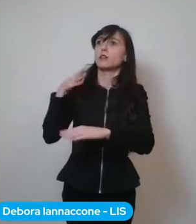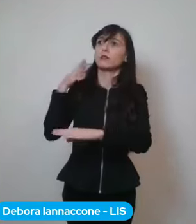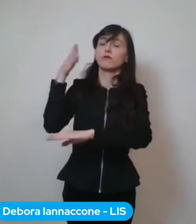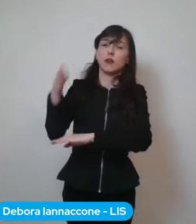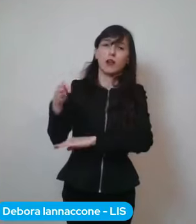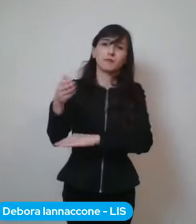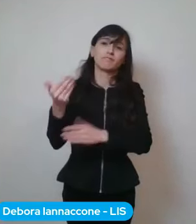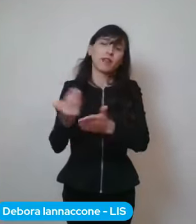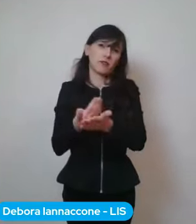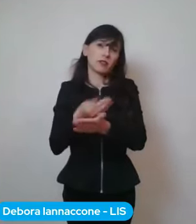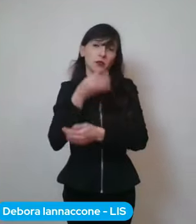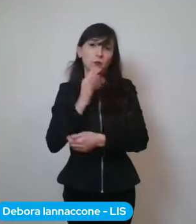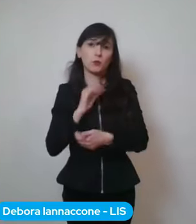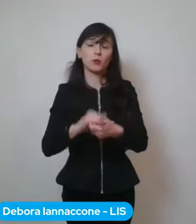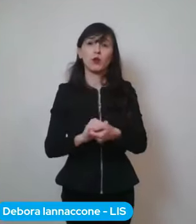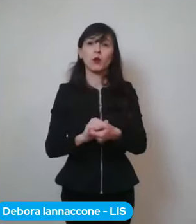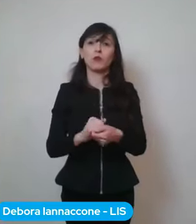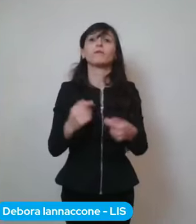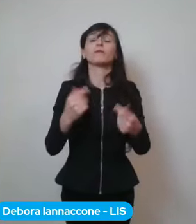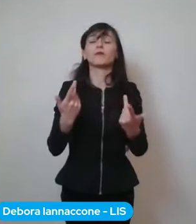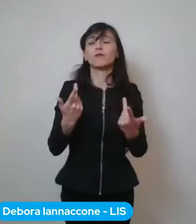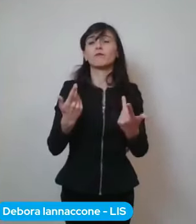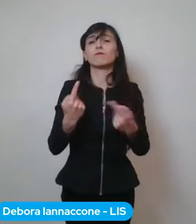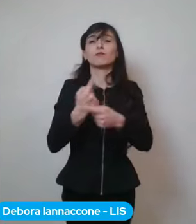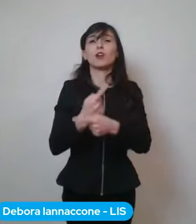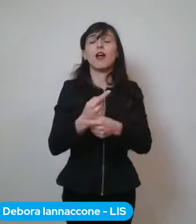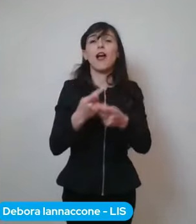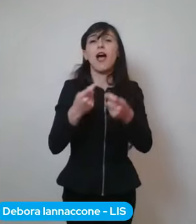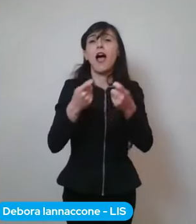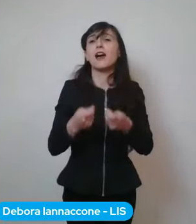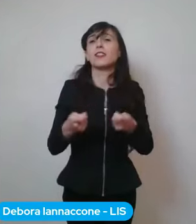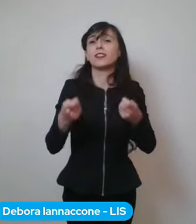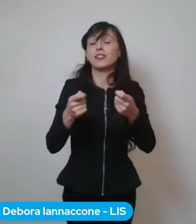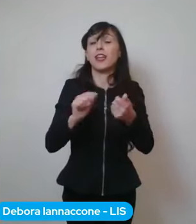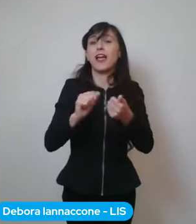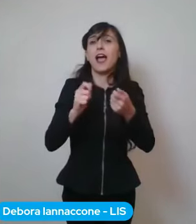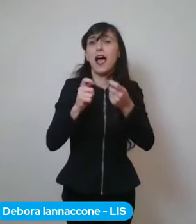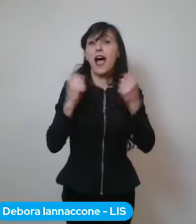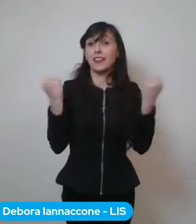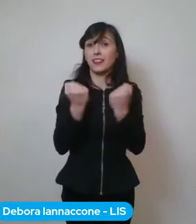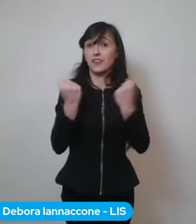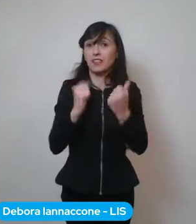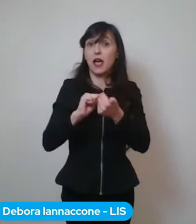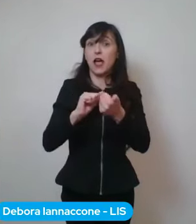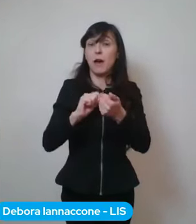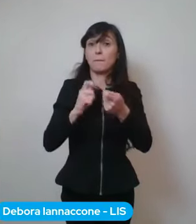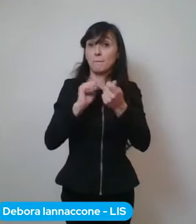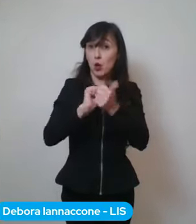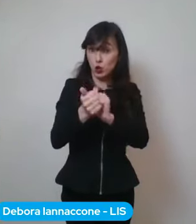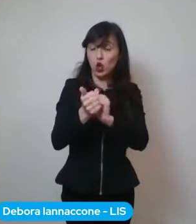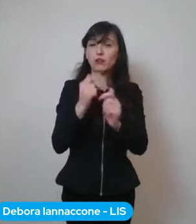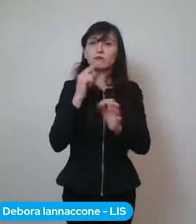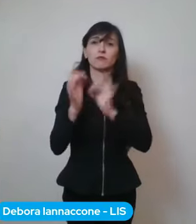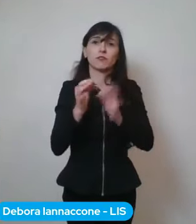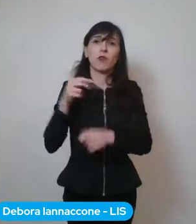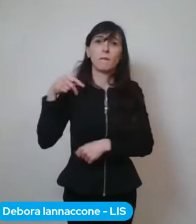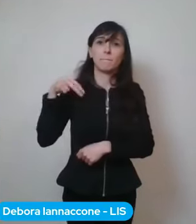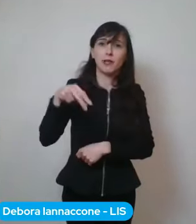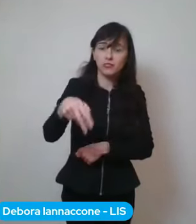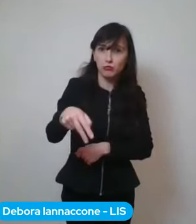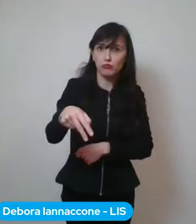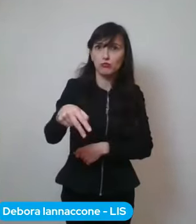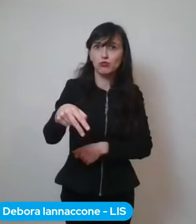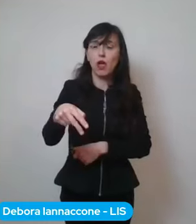motoria dove per l'attività motoria si intende la camminata e la passeggiata magari eh anche il discorso di portare il